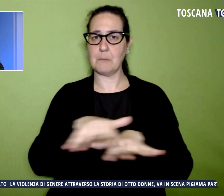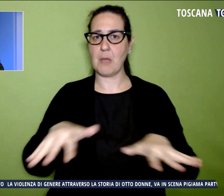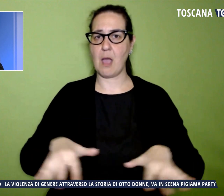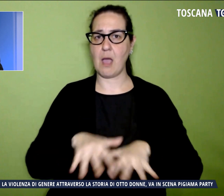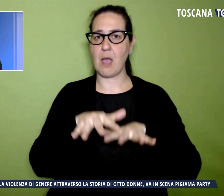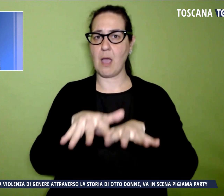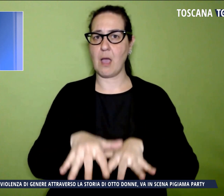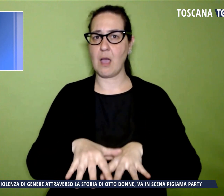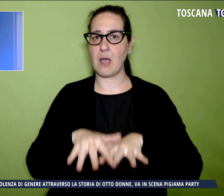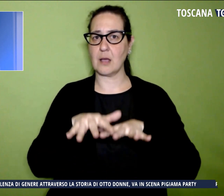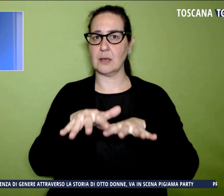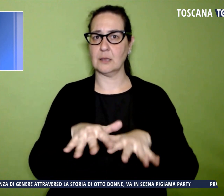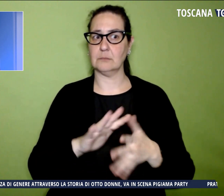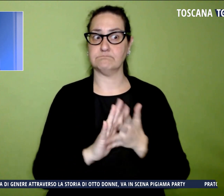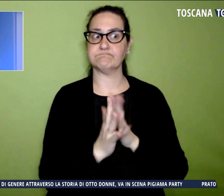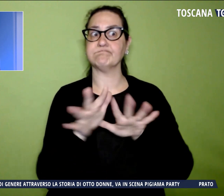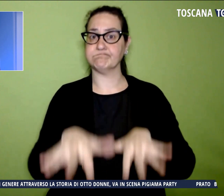tendenti a mossi.